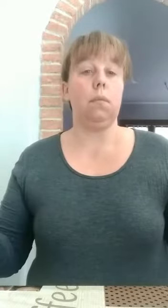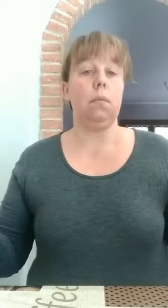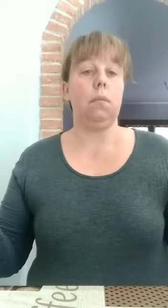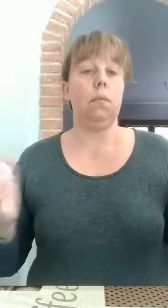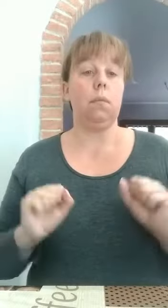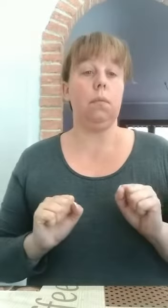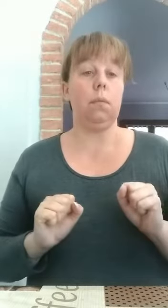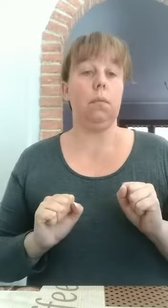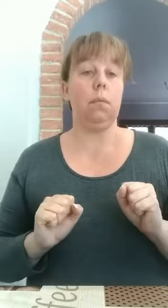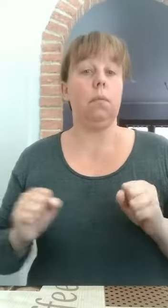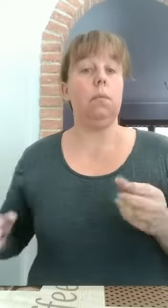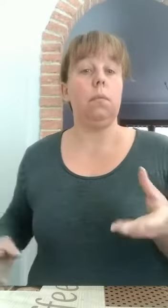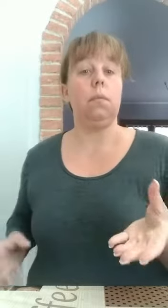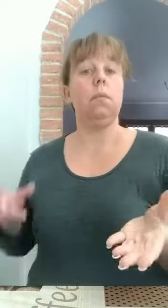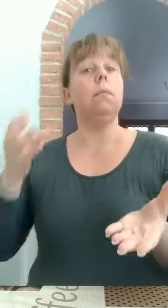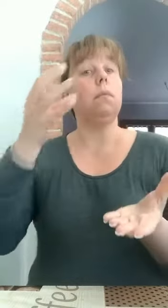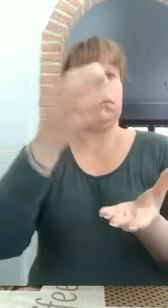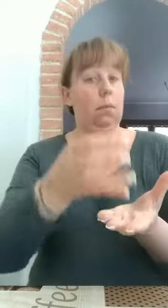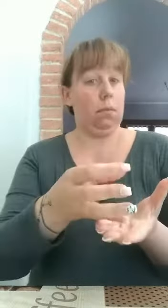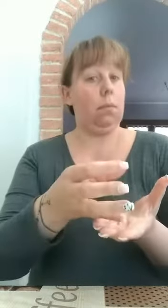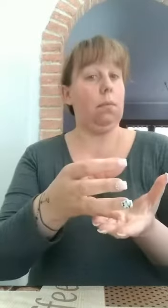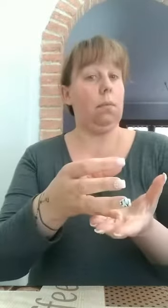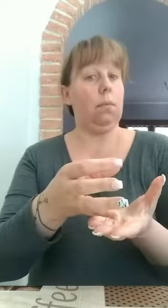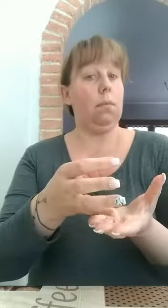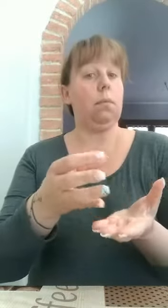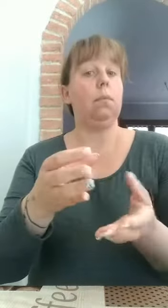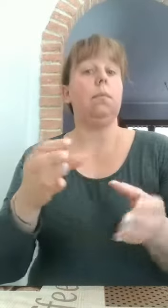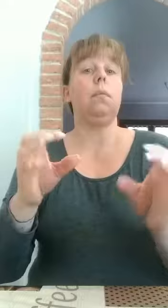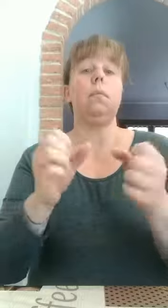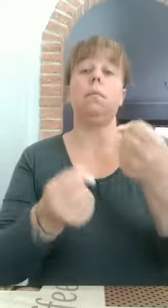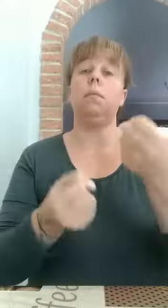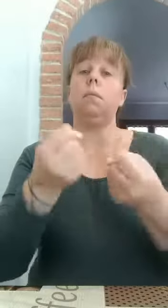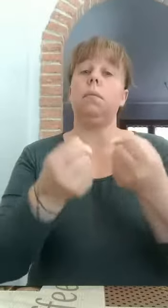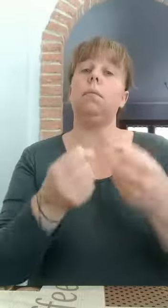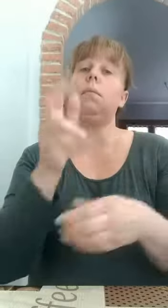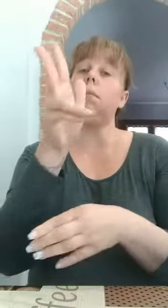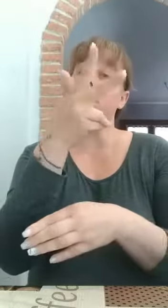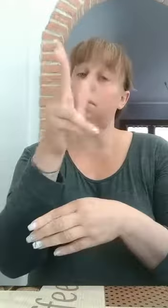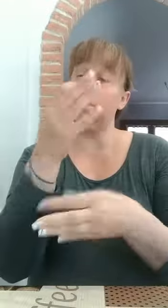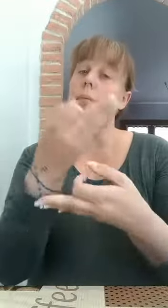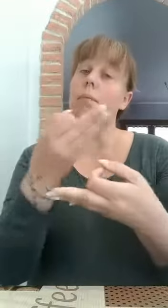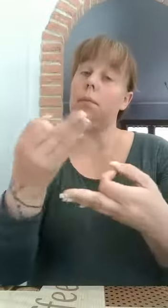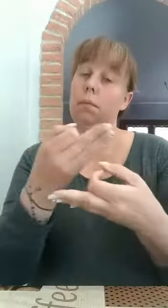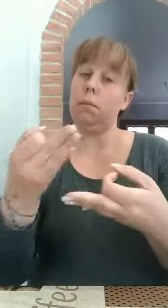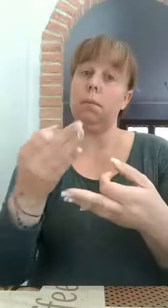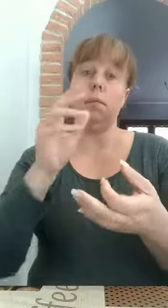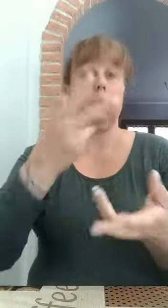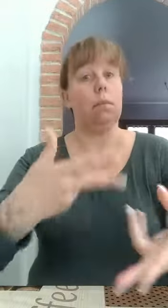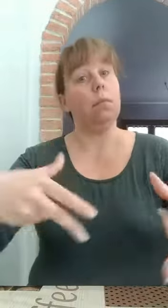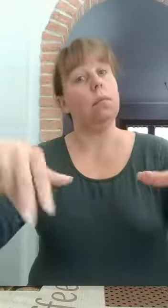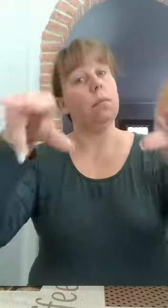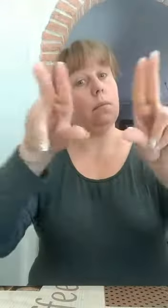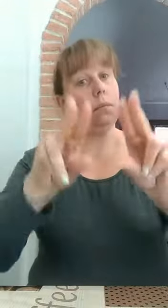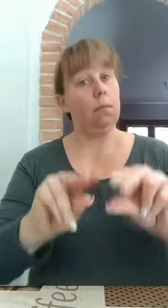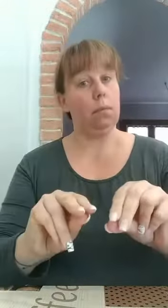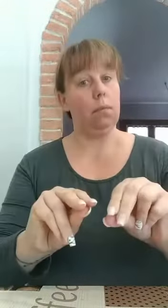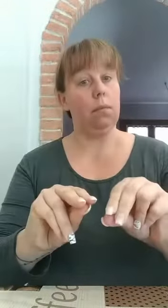indovinato quale sarà mai il camion dei pompieri possiamo rendere le cose più difficili invertendo gli oggetti tra di loro